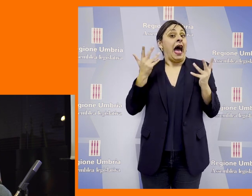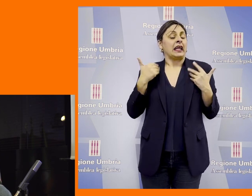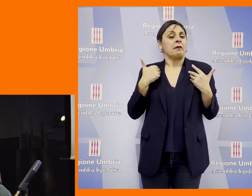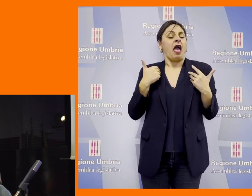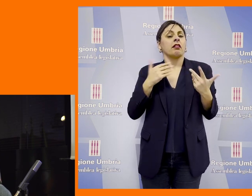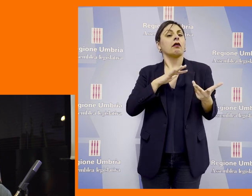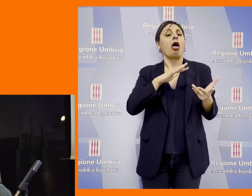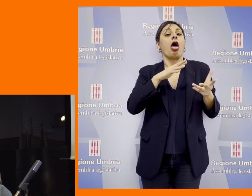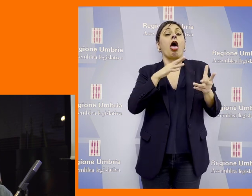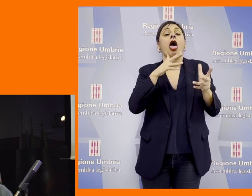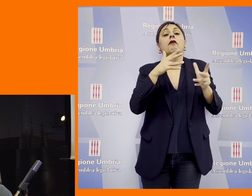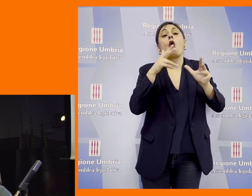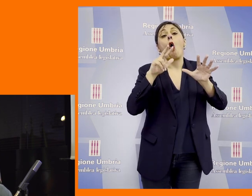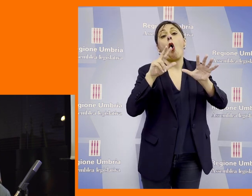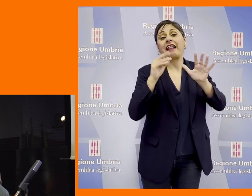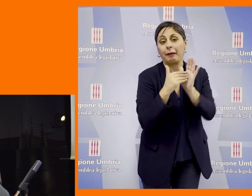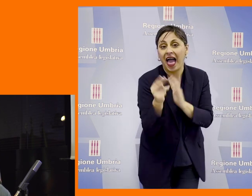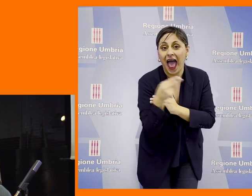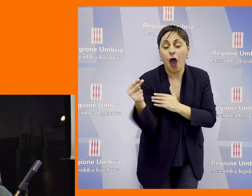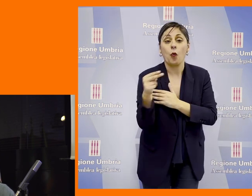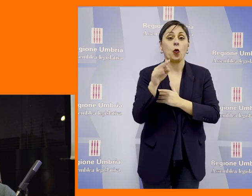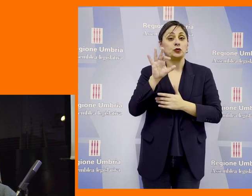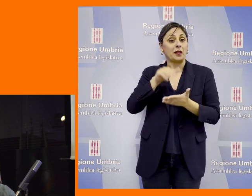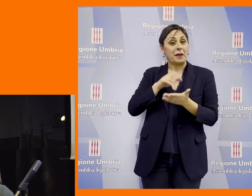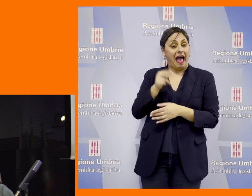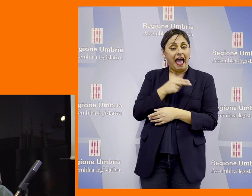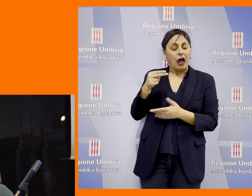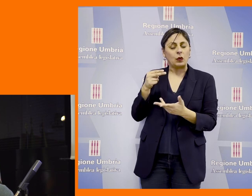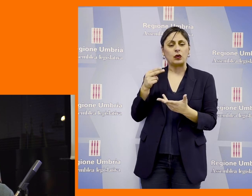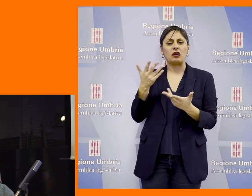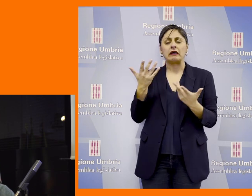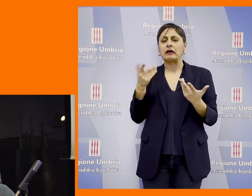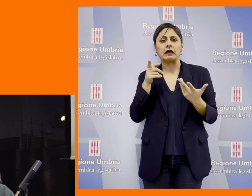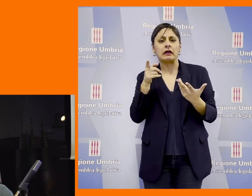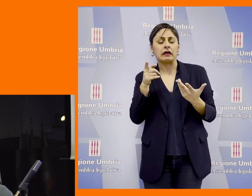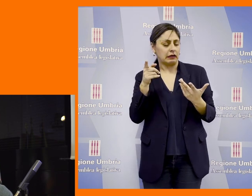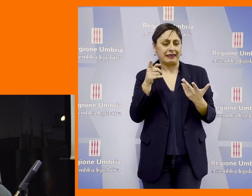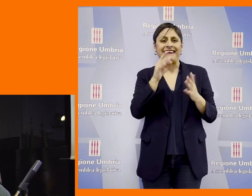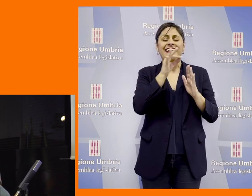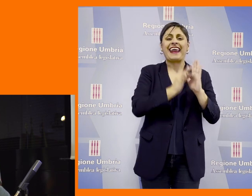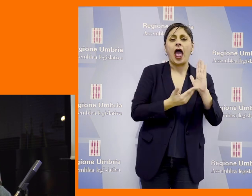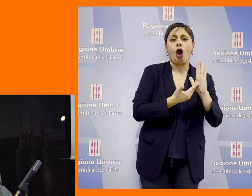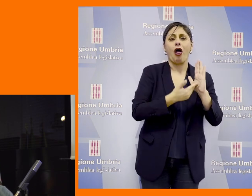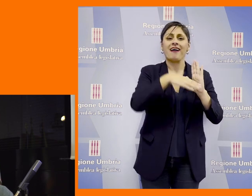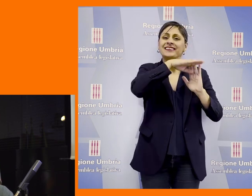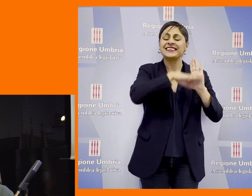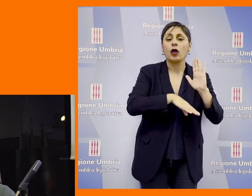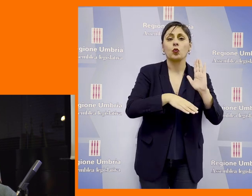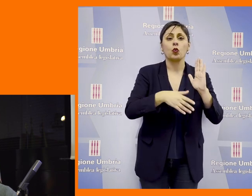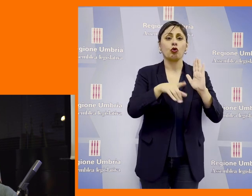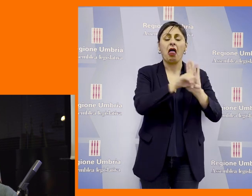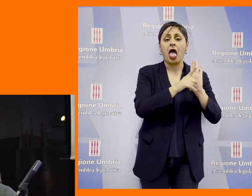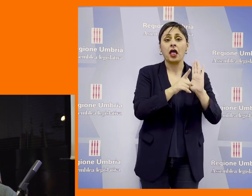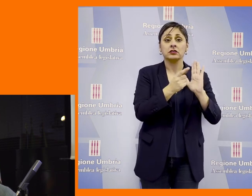veniva trasformato in 80.000 euro 50.000 euro non rispondendo né alle regole né allo